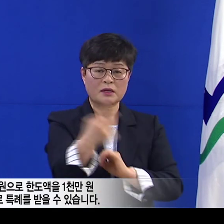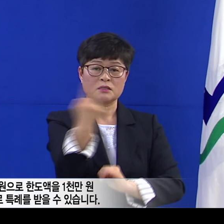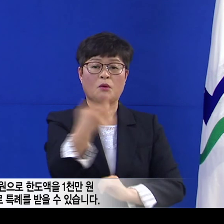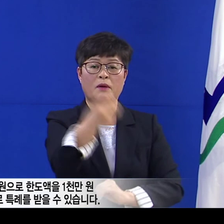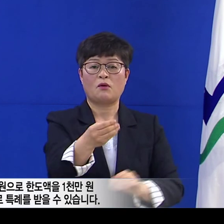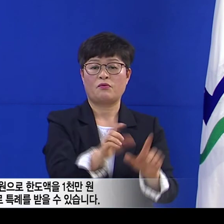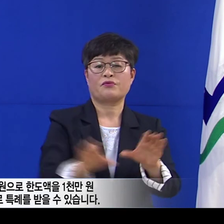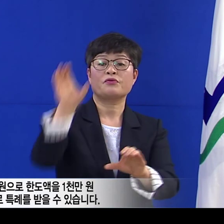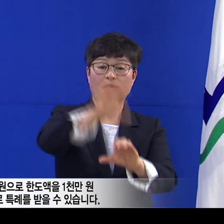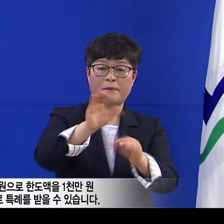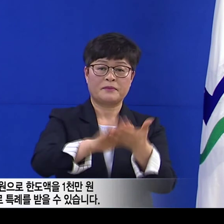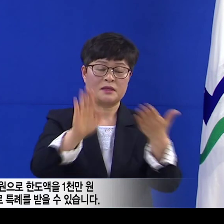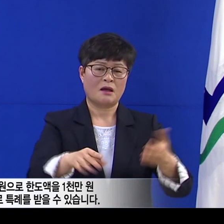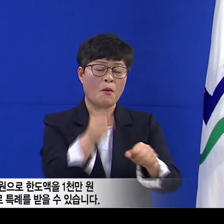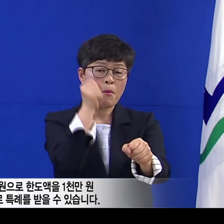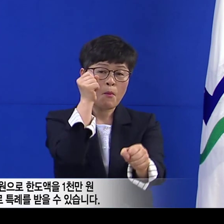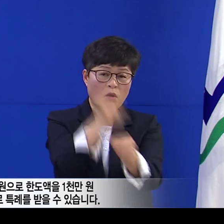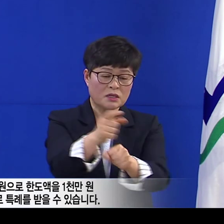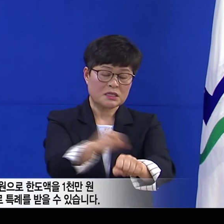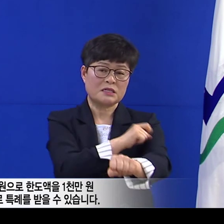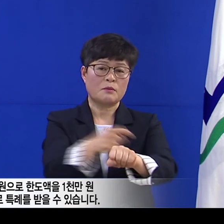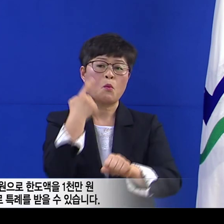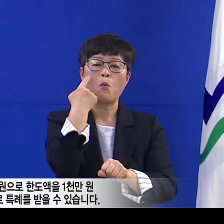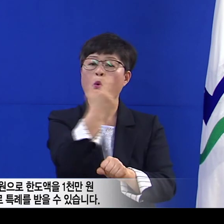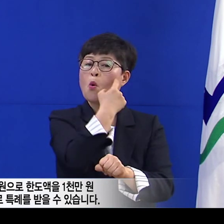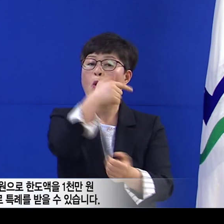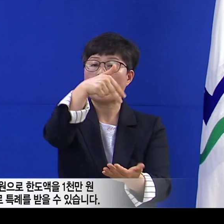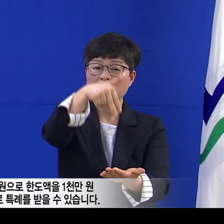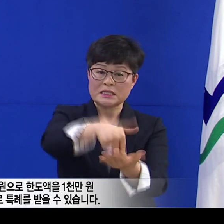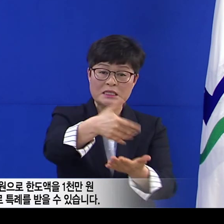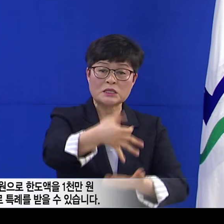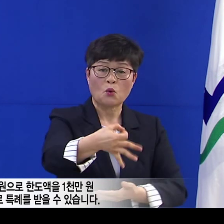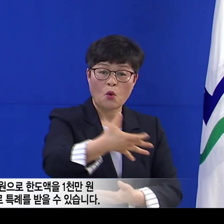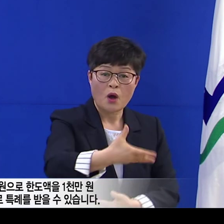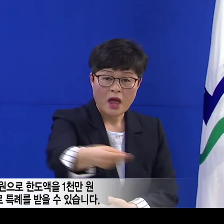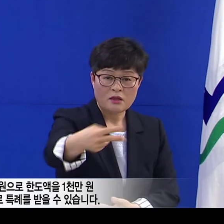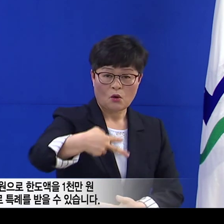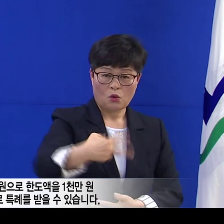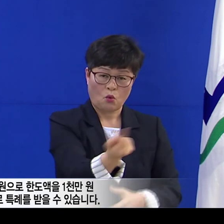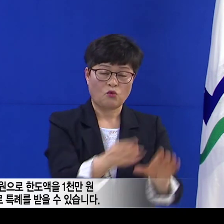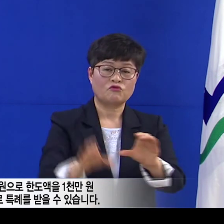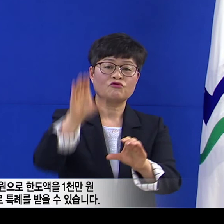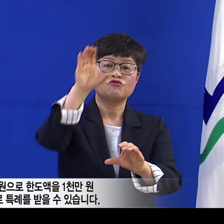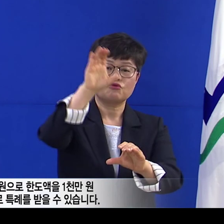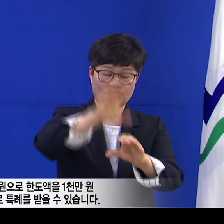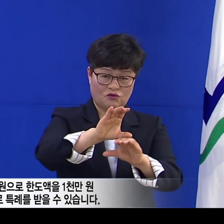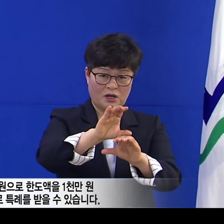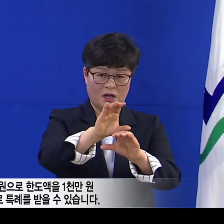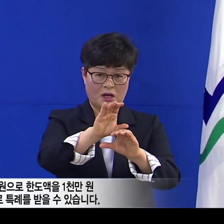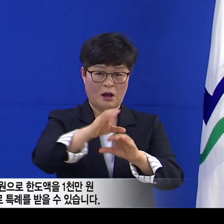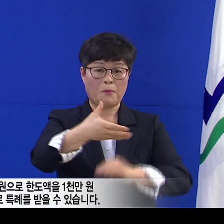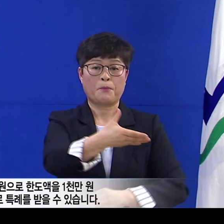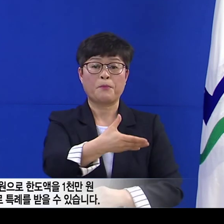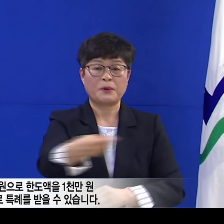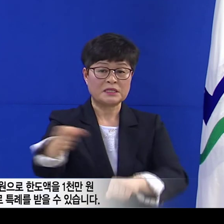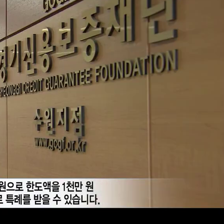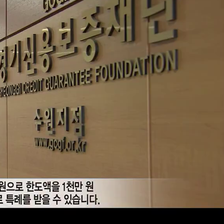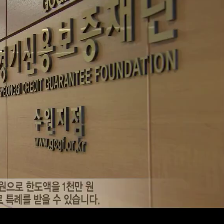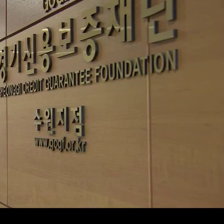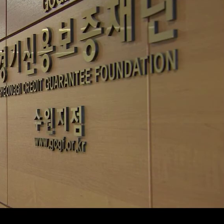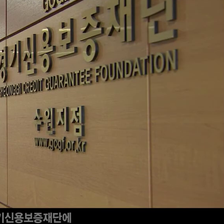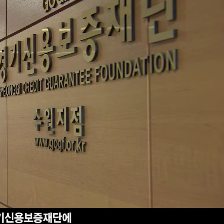높였습니다. 이미 특례 보증을 받은 소상공인도 추가로 특례를 받을 수 있습니다.